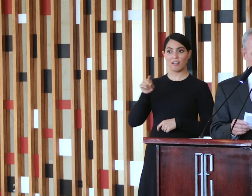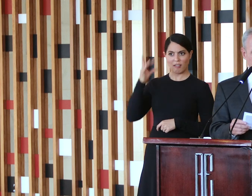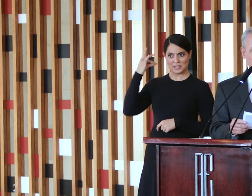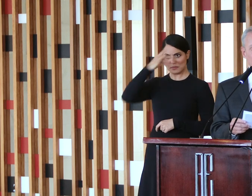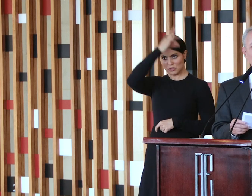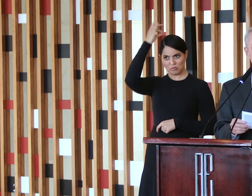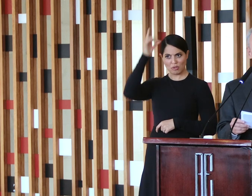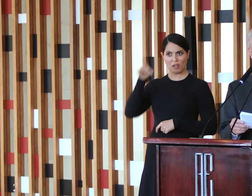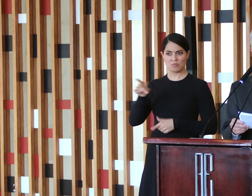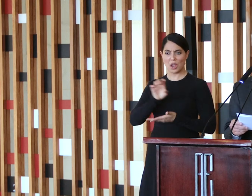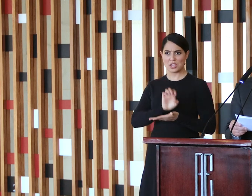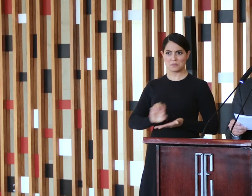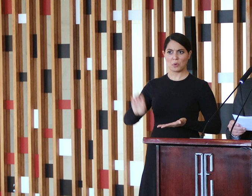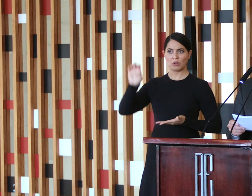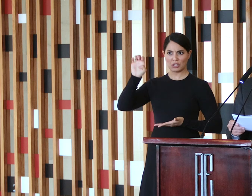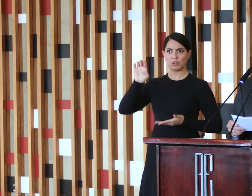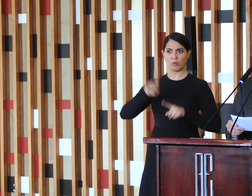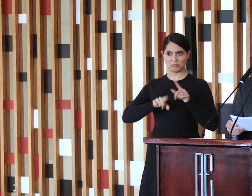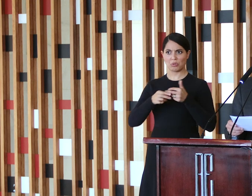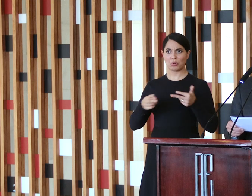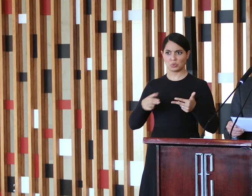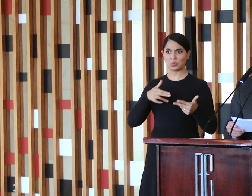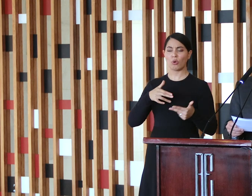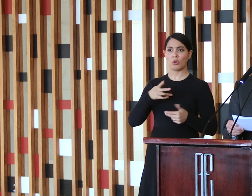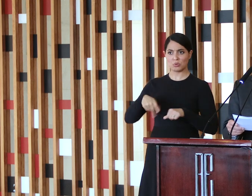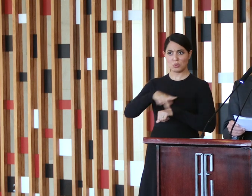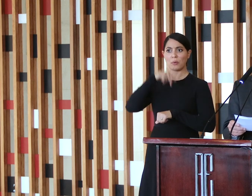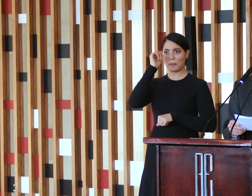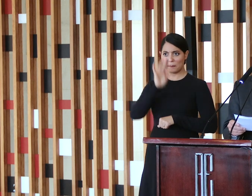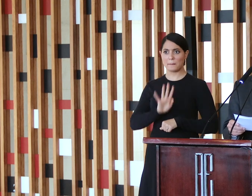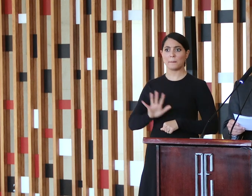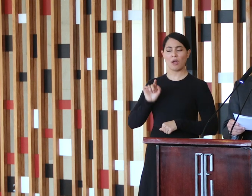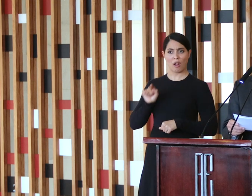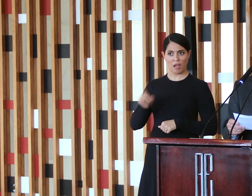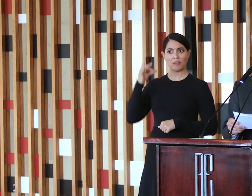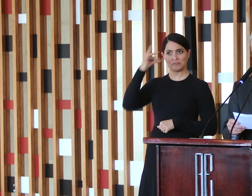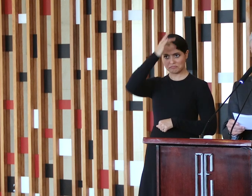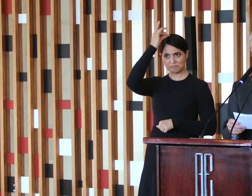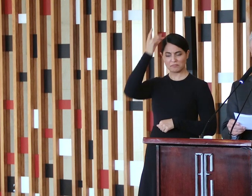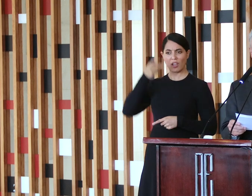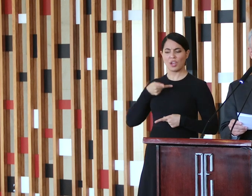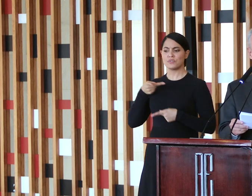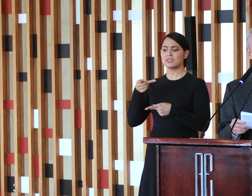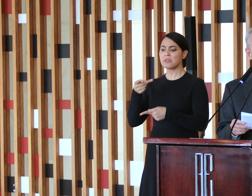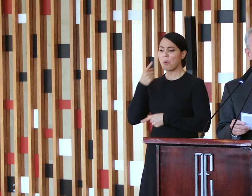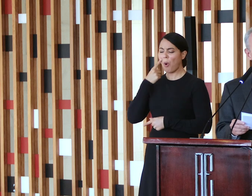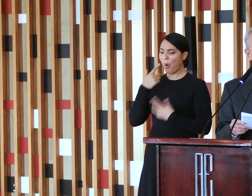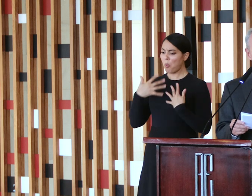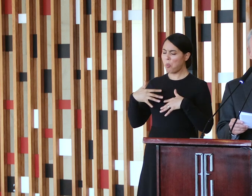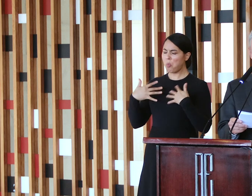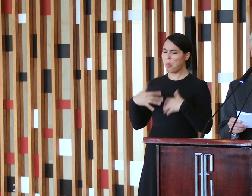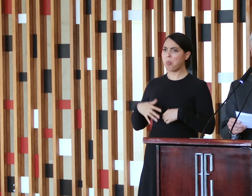produtor e exportador de rochas ornamentais do país. Na visita, o que mais me impressionou